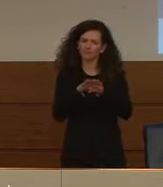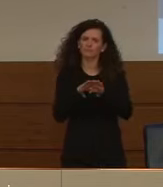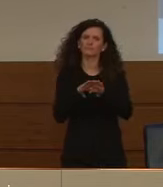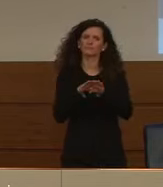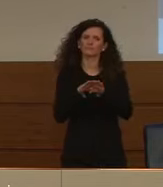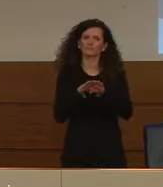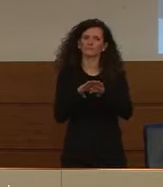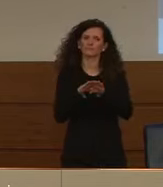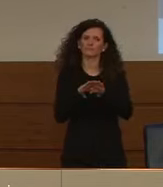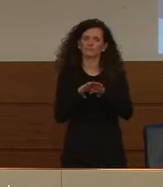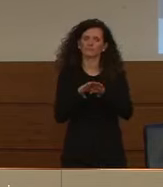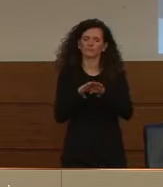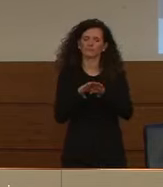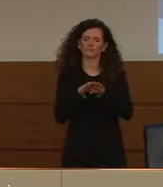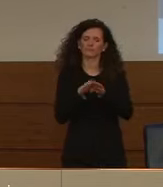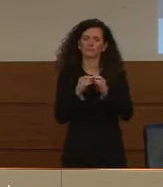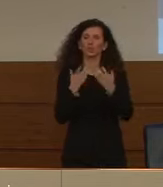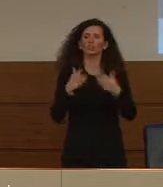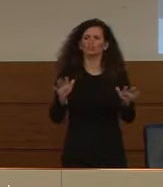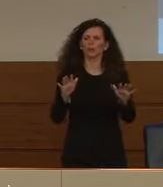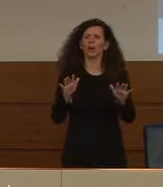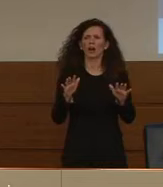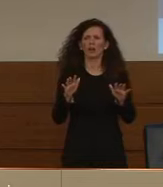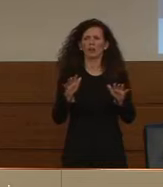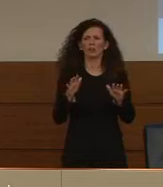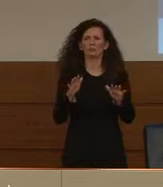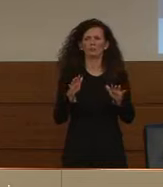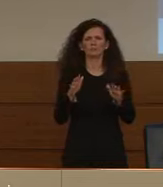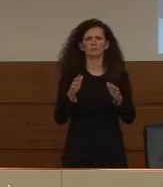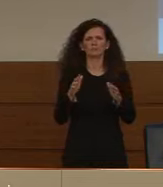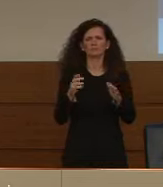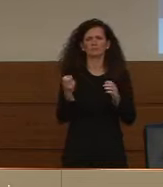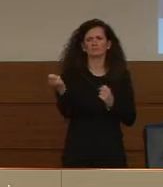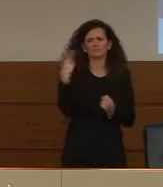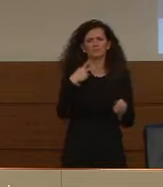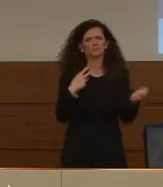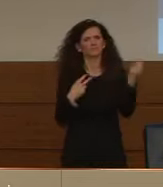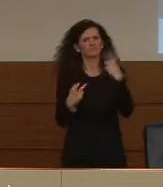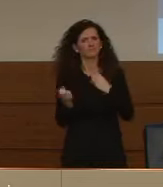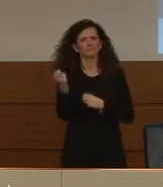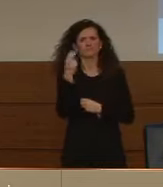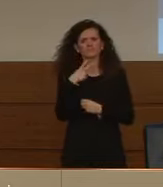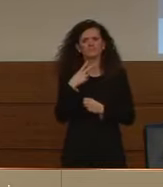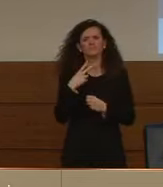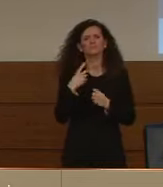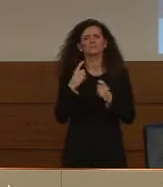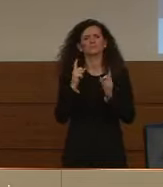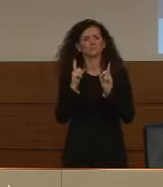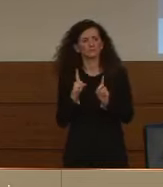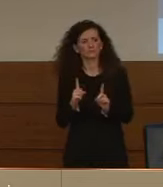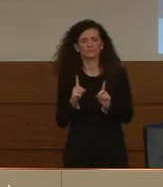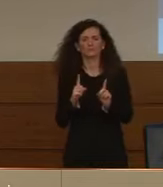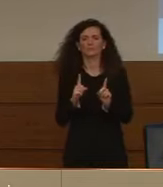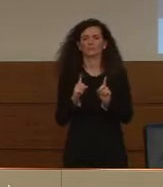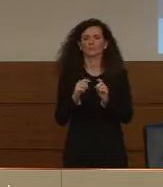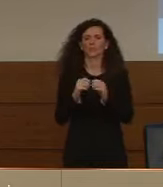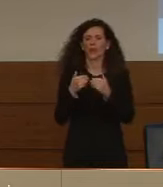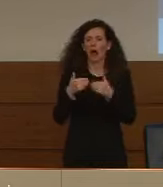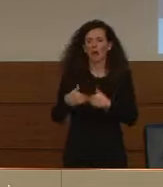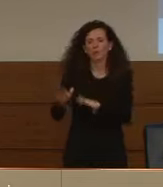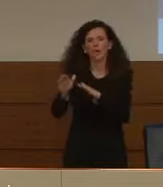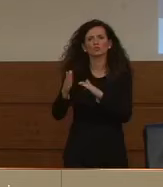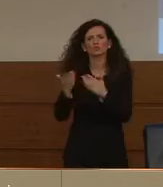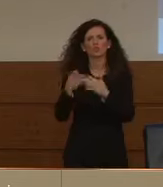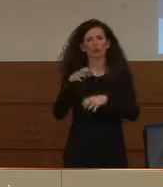da più parti ci giunge segnalazione di abbandono di animali